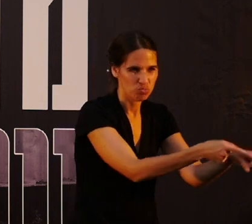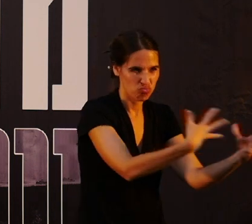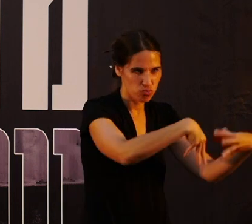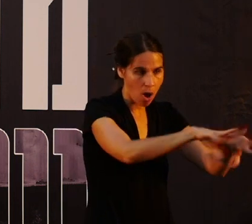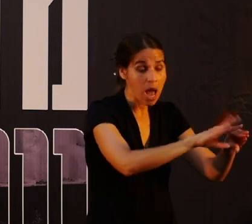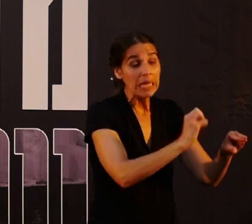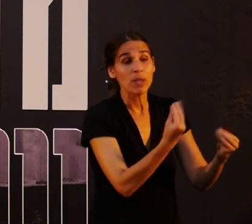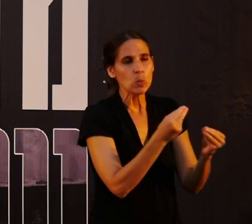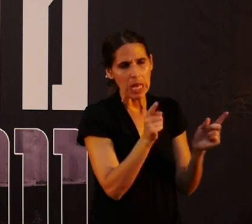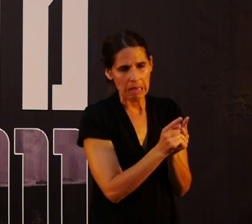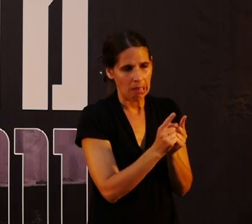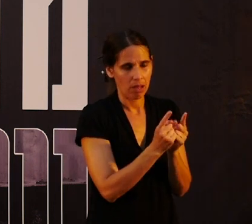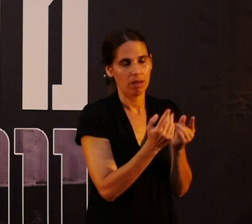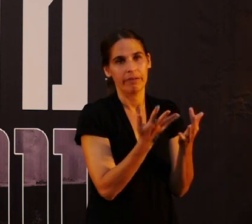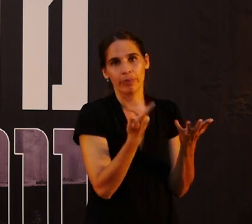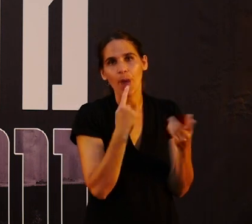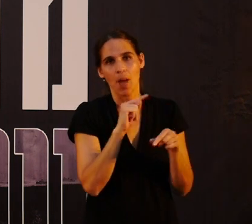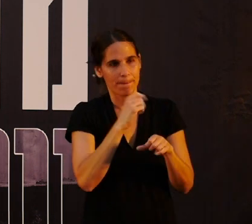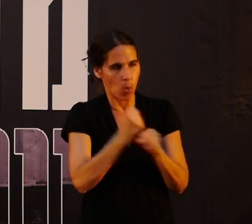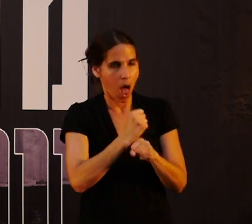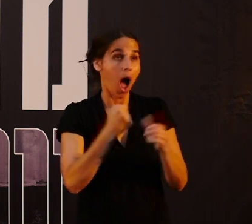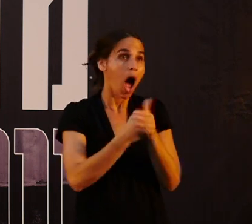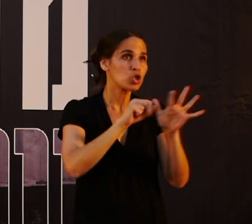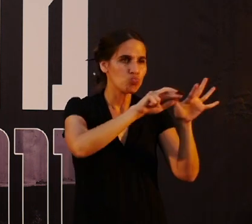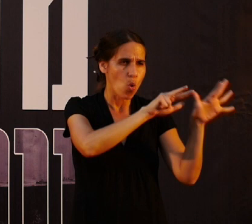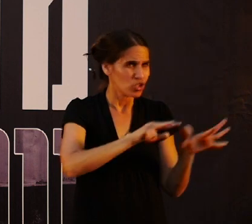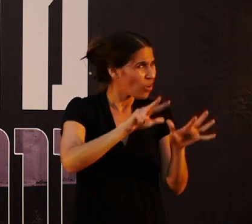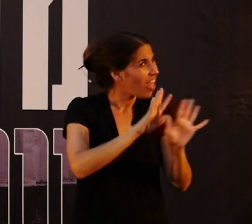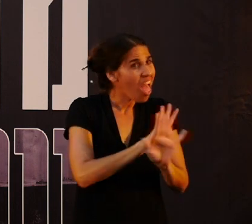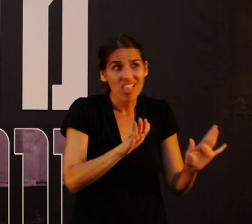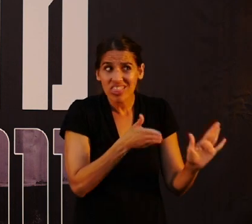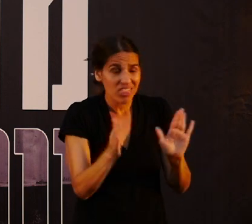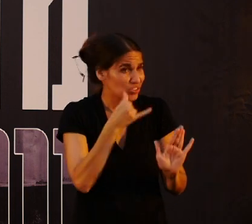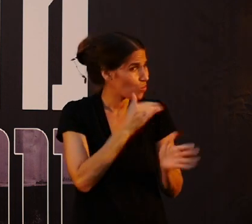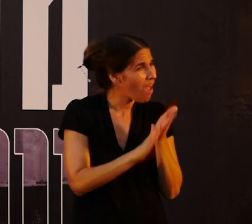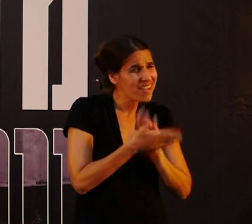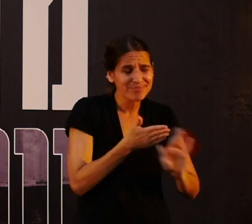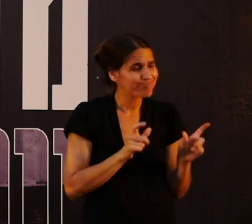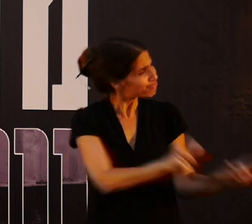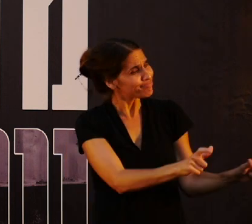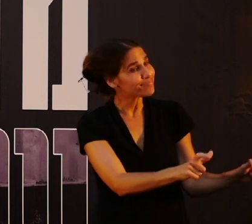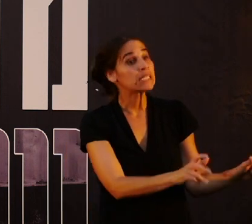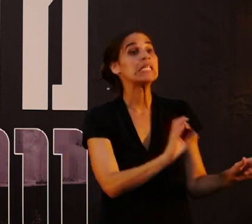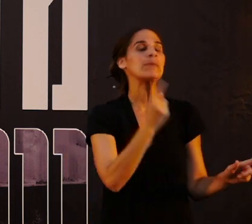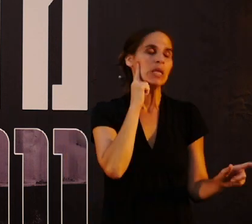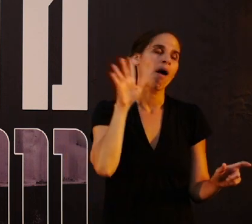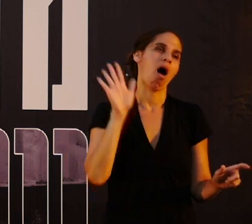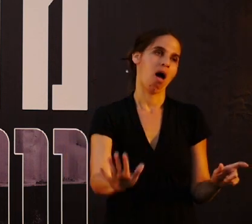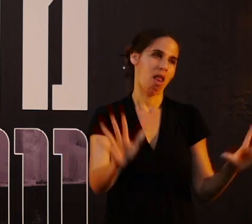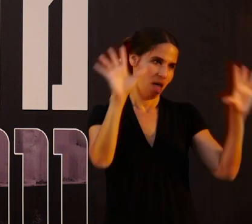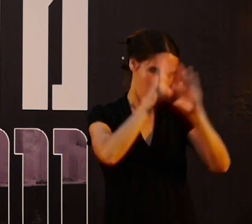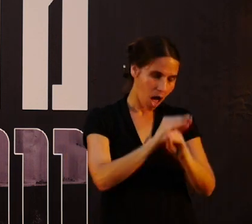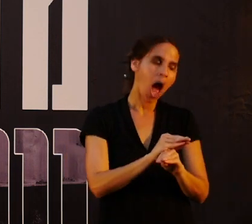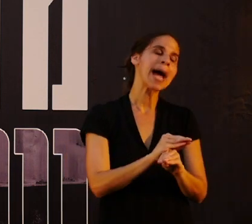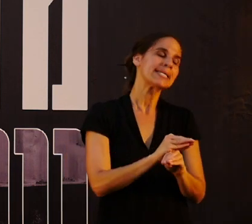אם זה משהו קצר של כמה שעות, הפעולה עד שמונה שעות, לא הולכים לשום מקום. אם אנחנו יודעים שנשארים ללילה,